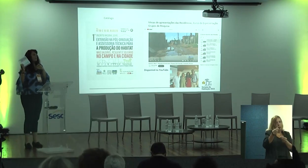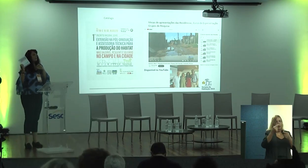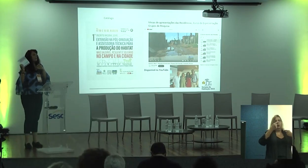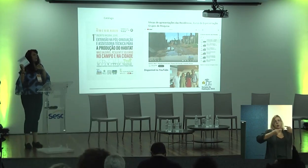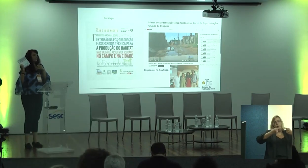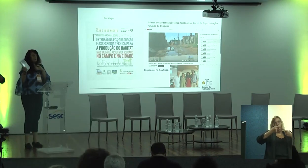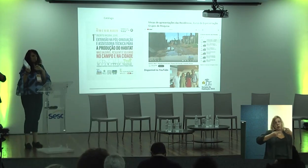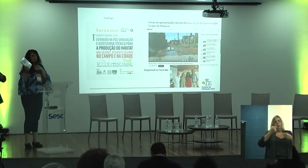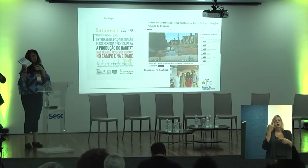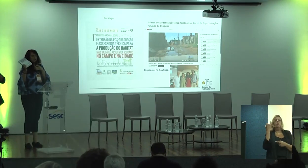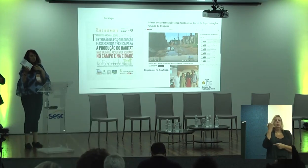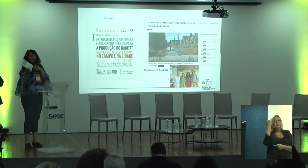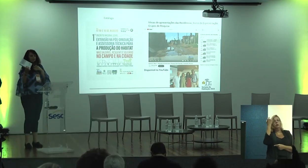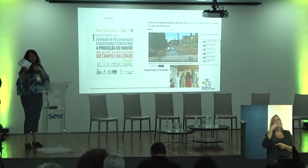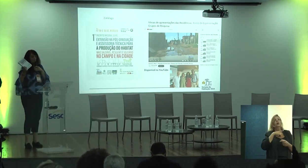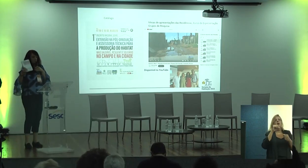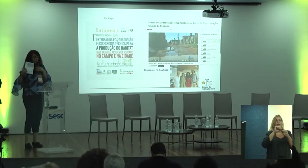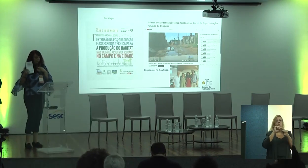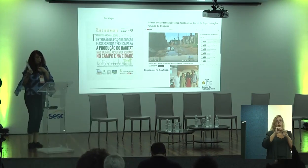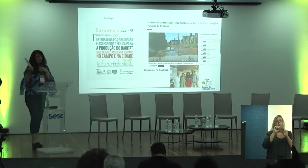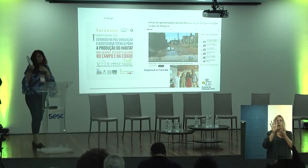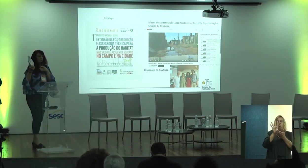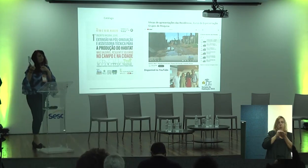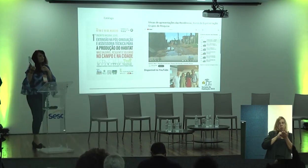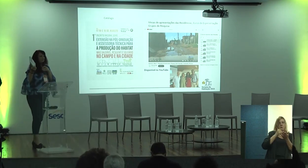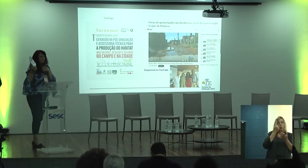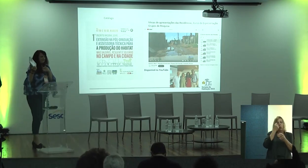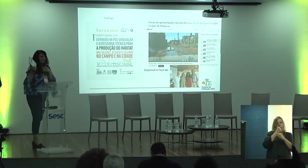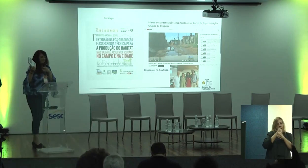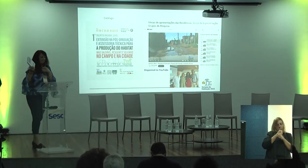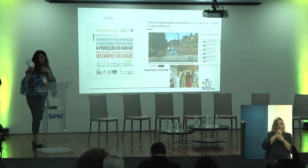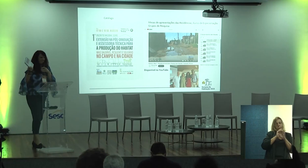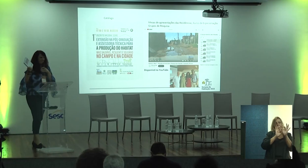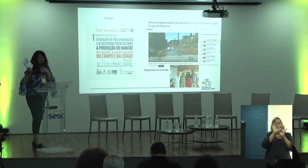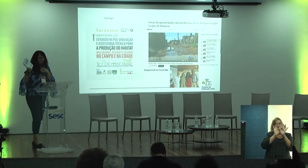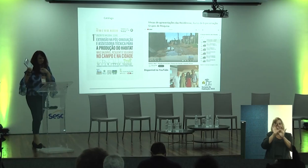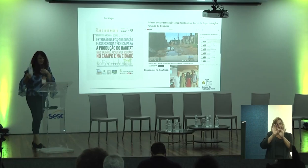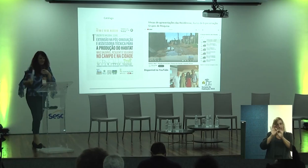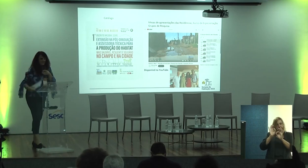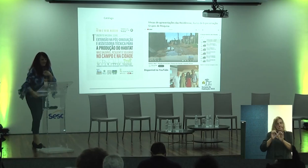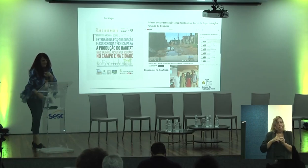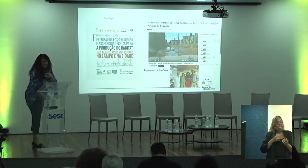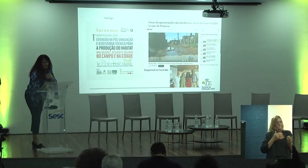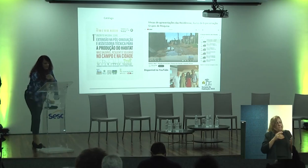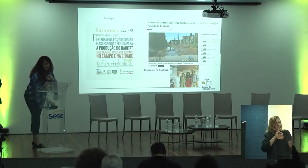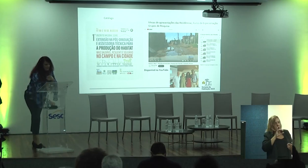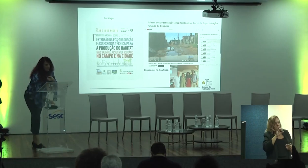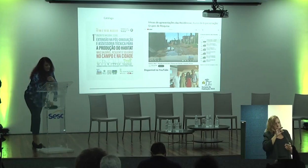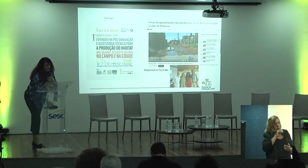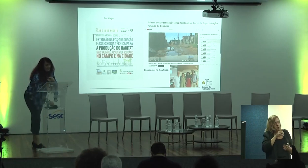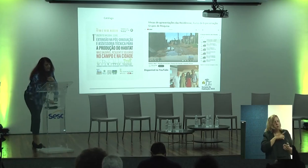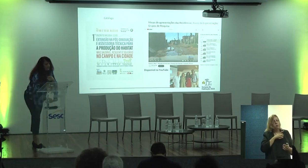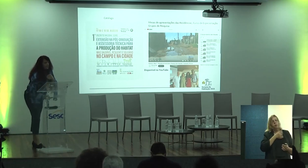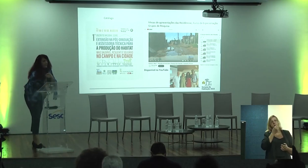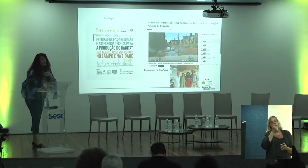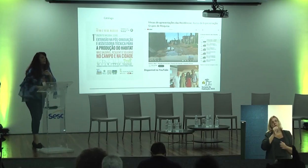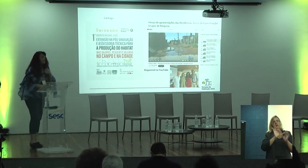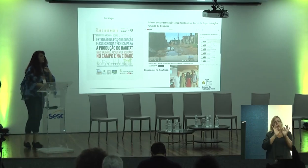política, é muito importante. Então, gente fez essa compilação, demorou quase um ano para a gente fazer, é, João? Está muito bem